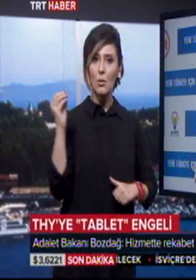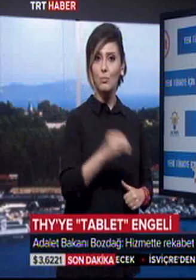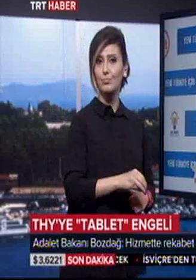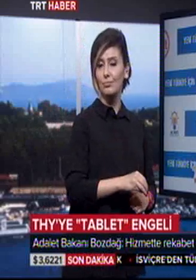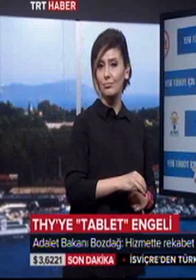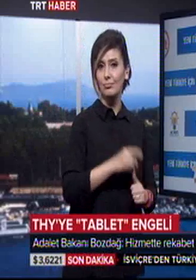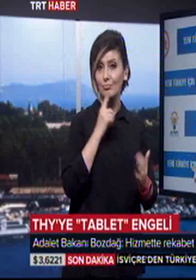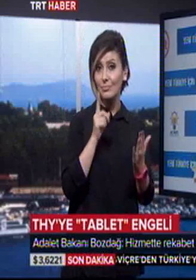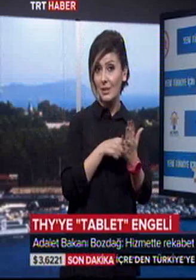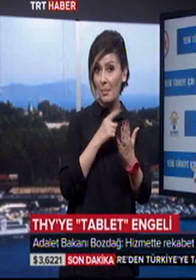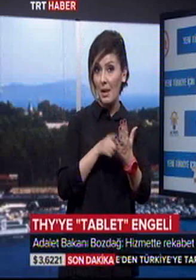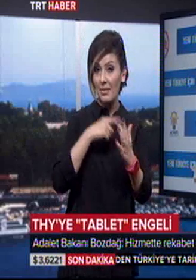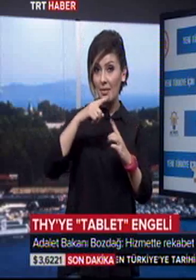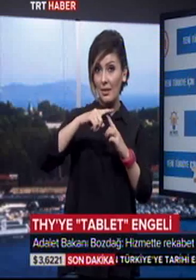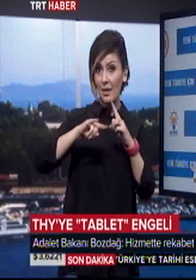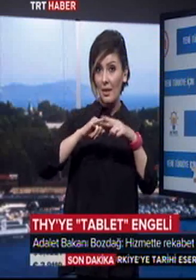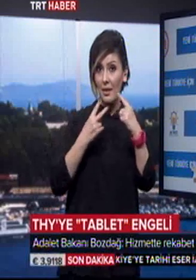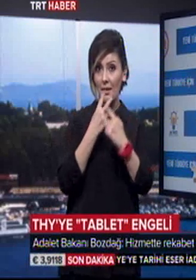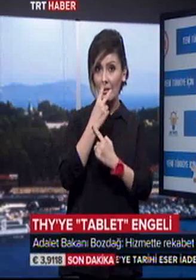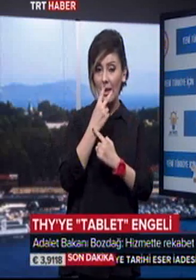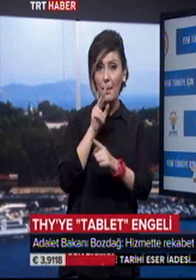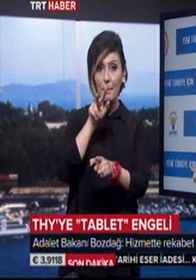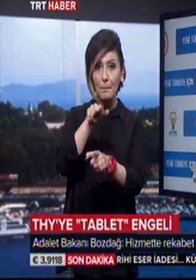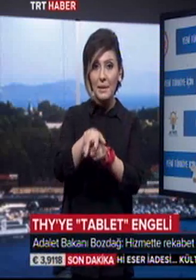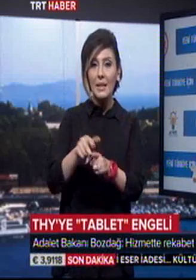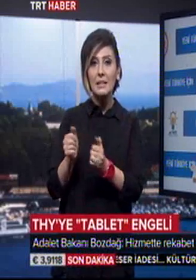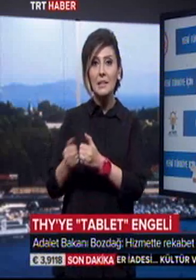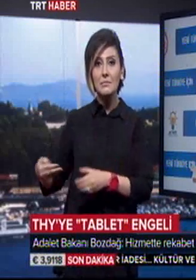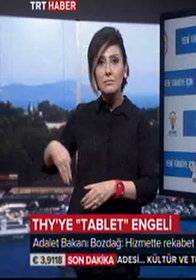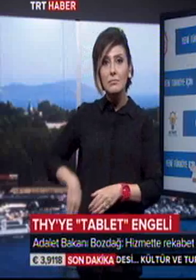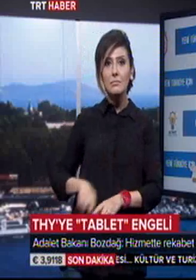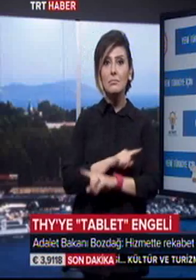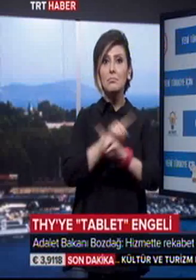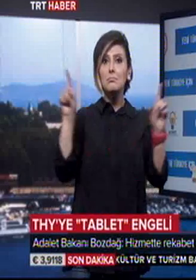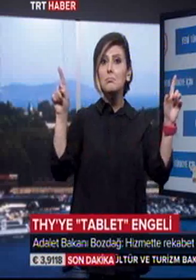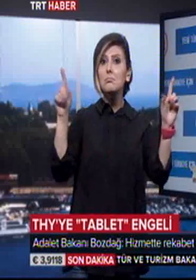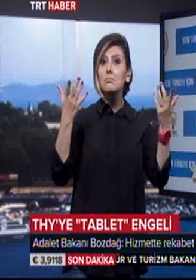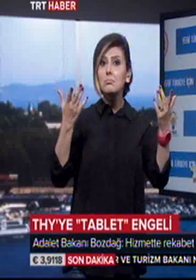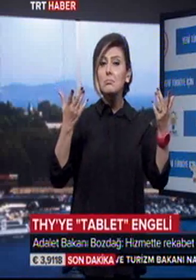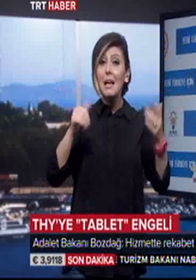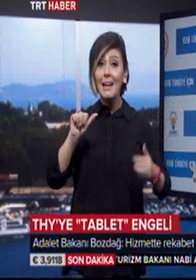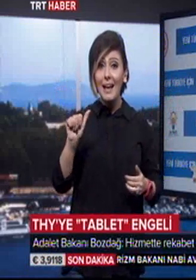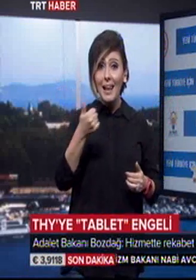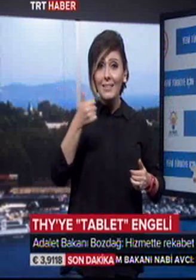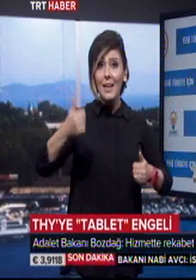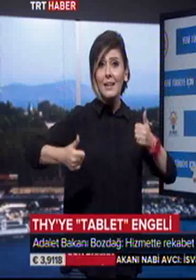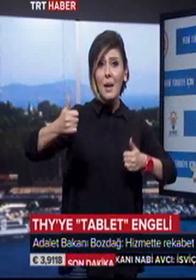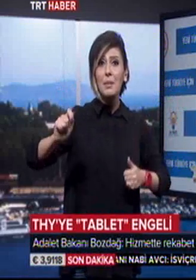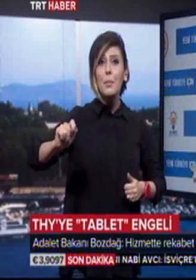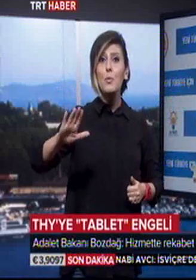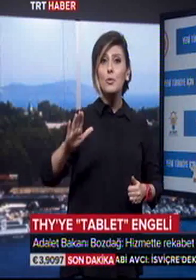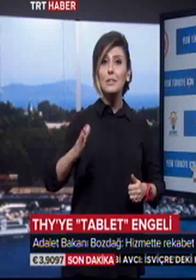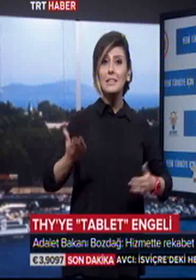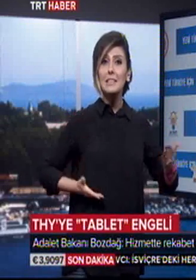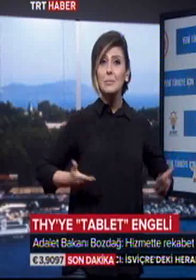Tablet Türk Hava Yollarına binen yanına alamaz. Kalitede rekabet edemiyor. Hizmette